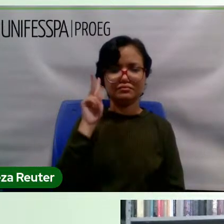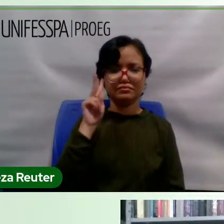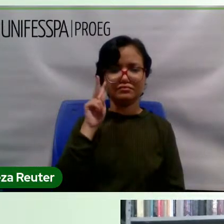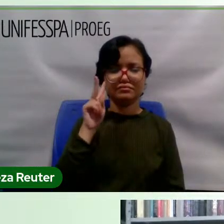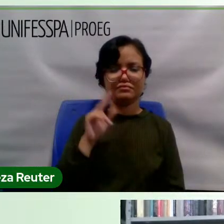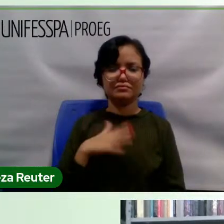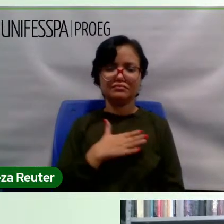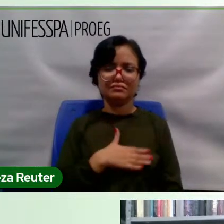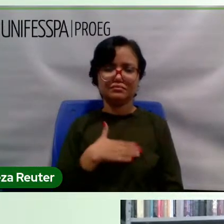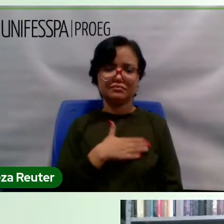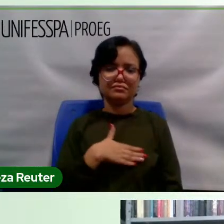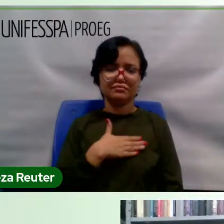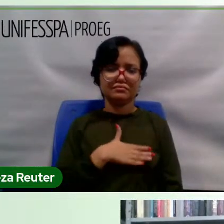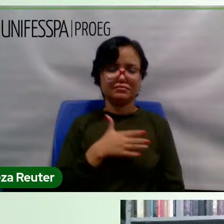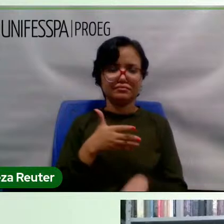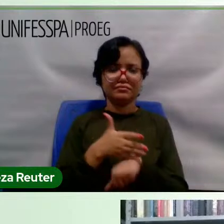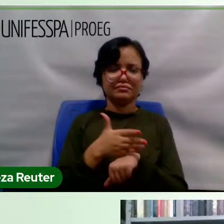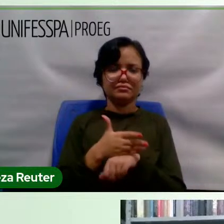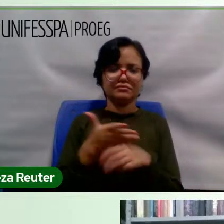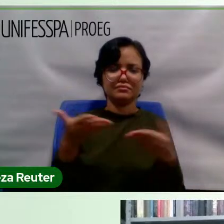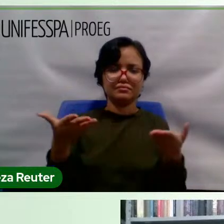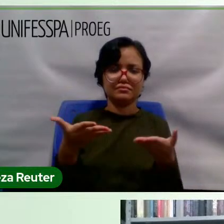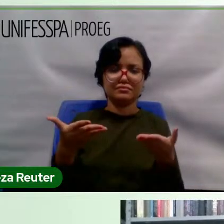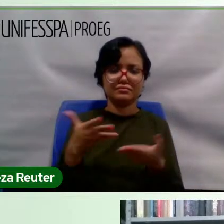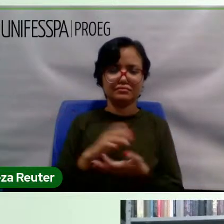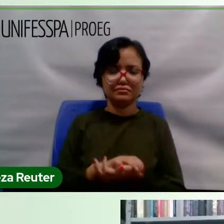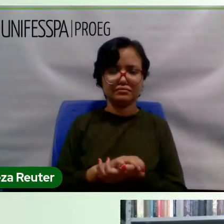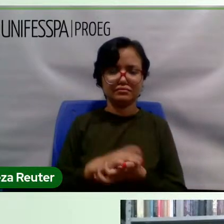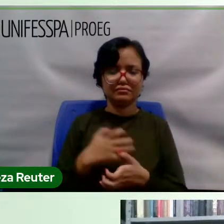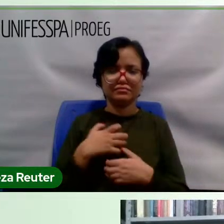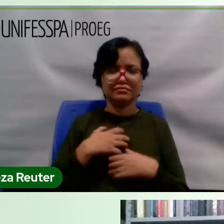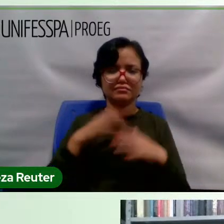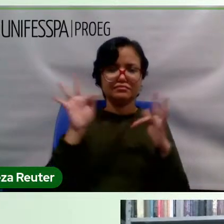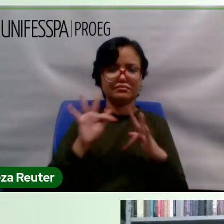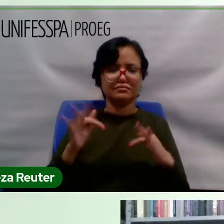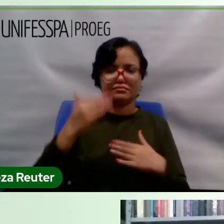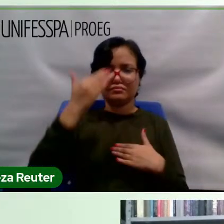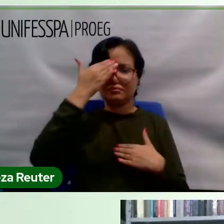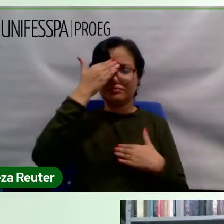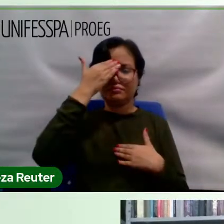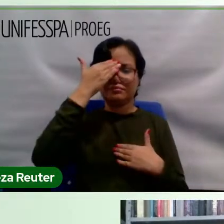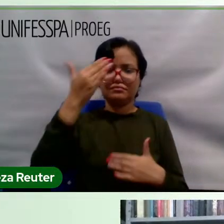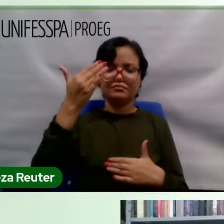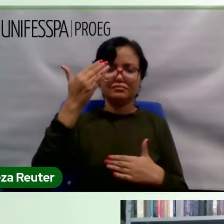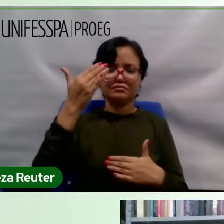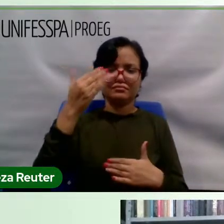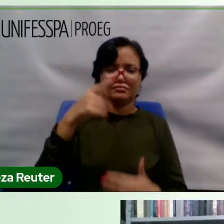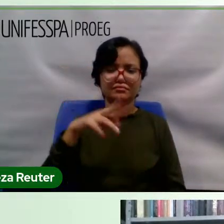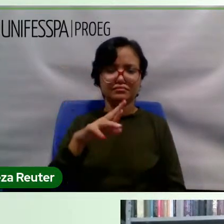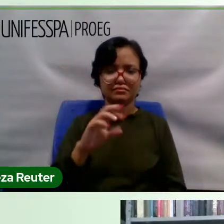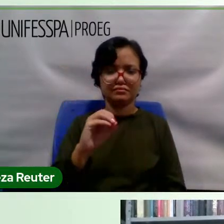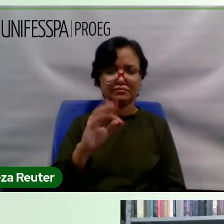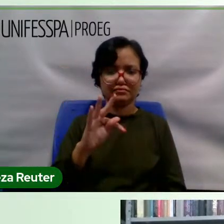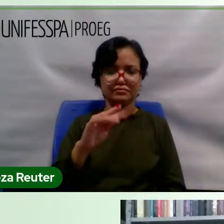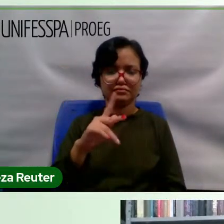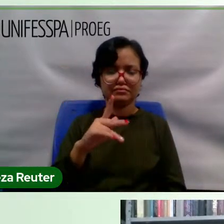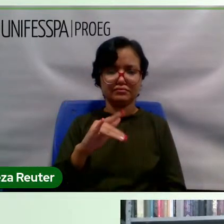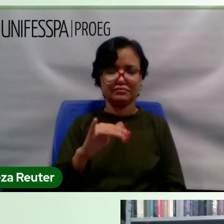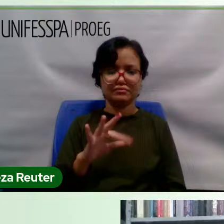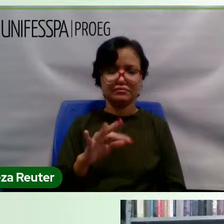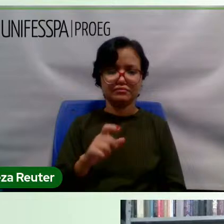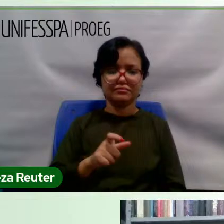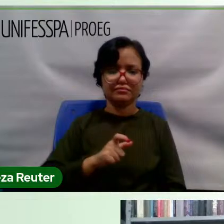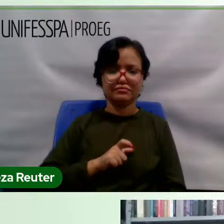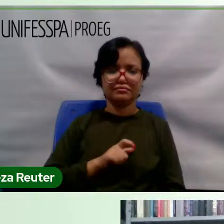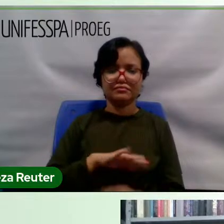Me sinto muito feliz e agradeço à ProPIT por esse convite, por essa oportunidade. E em nome da